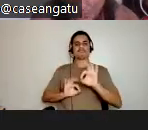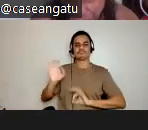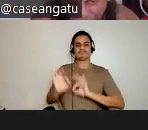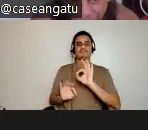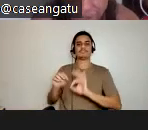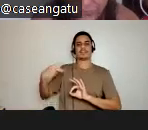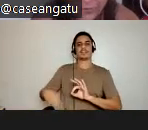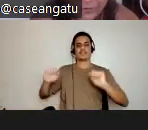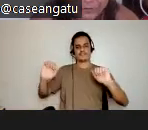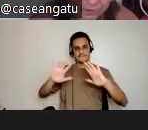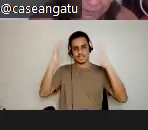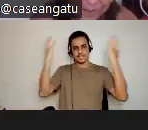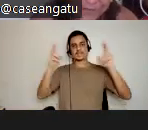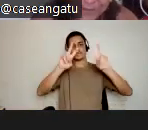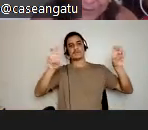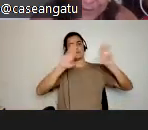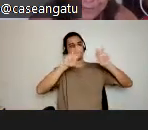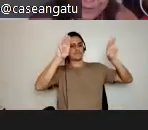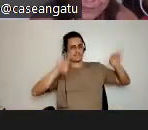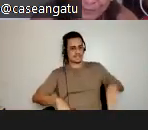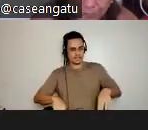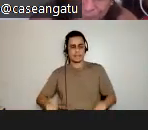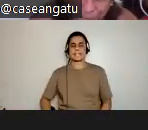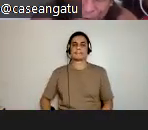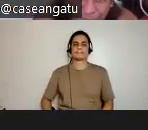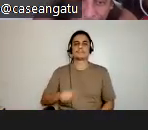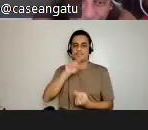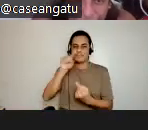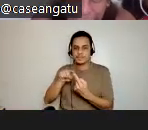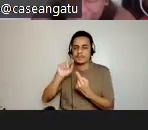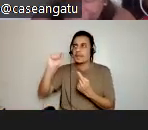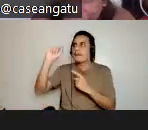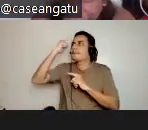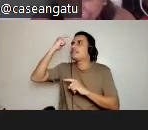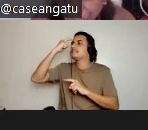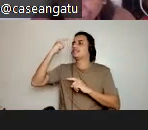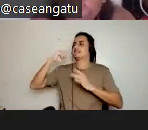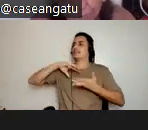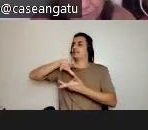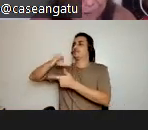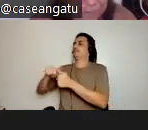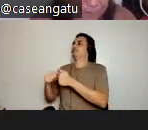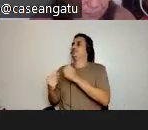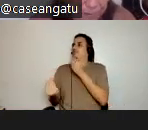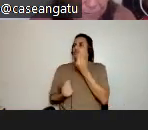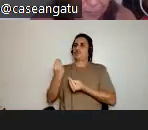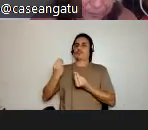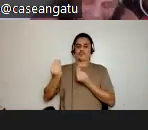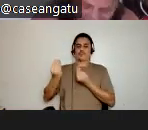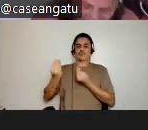sobre museus e com essa pegada, essa coisa de sonhar o mundo, direitos humanos dos museus, para mim é